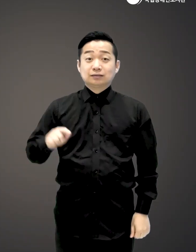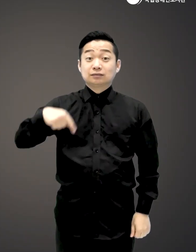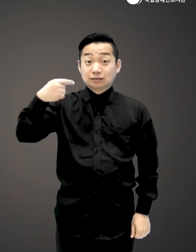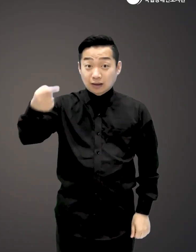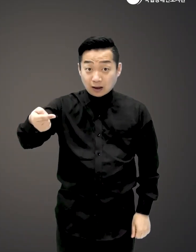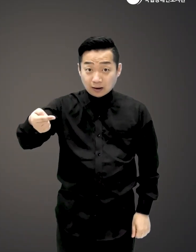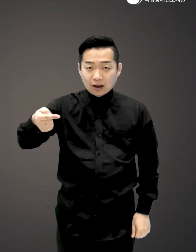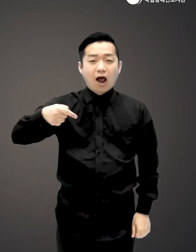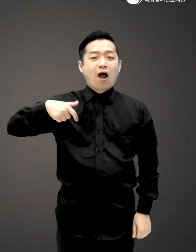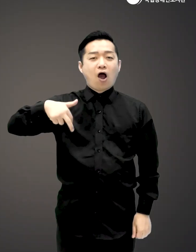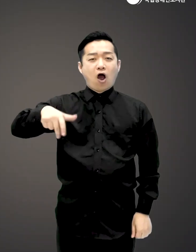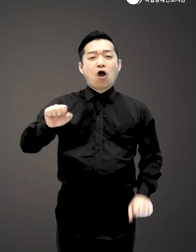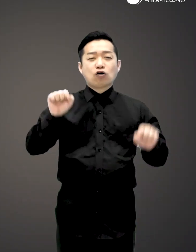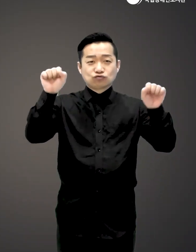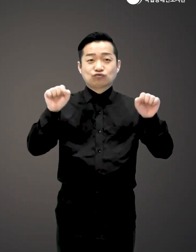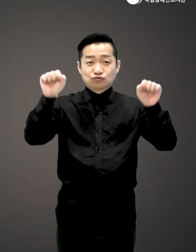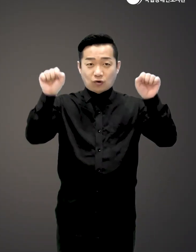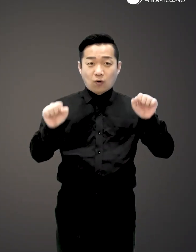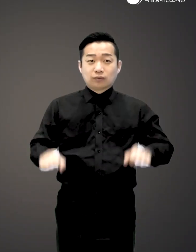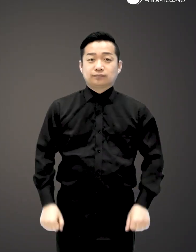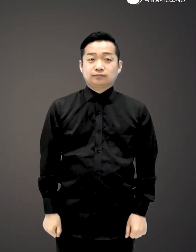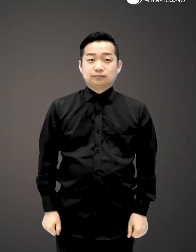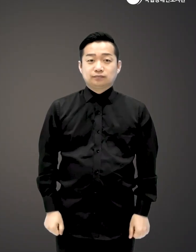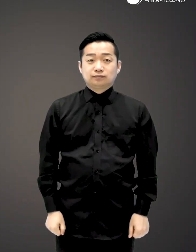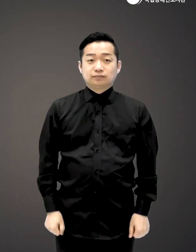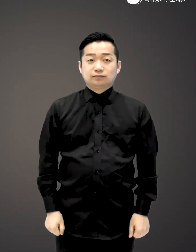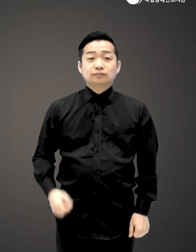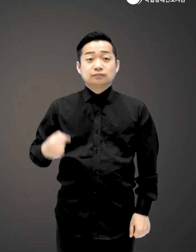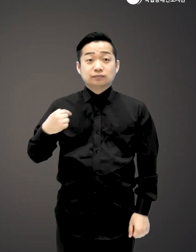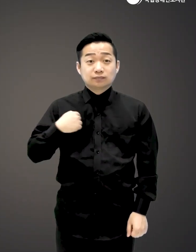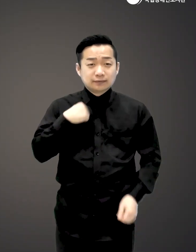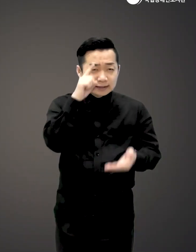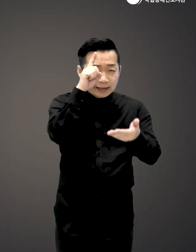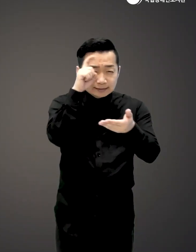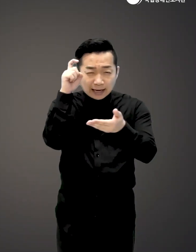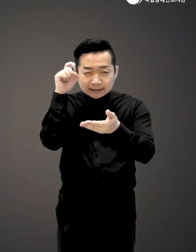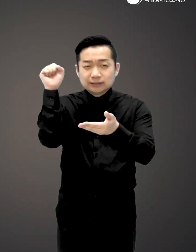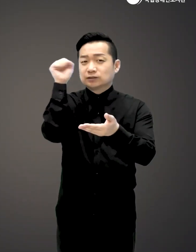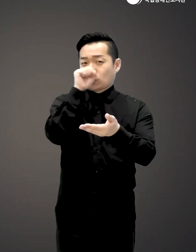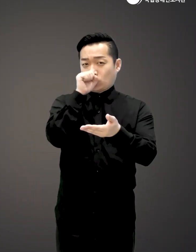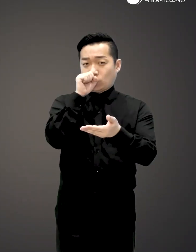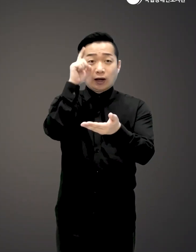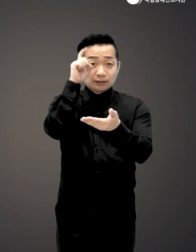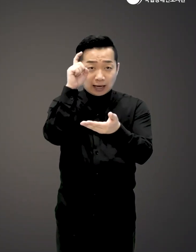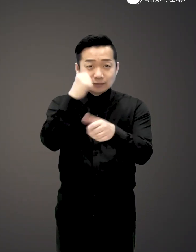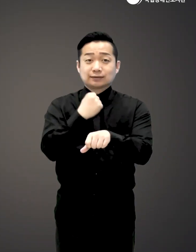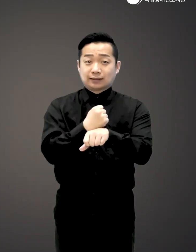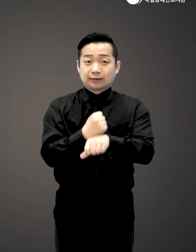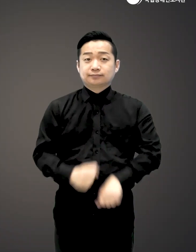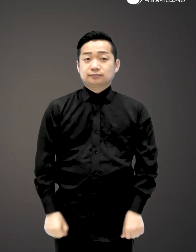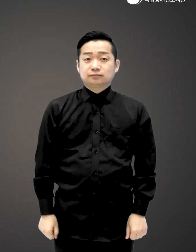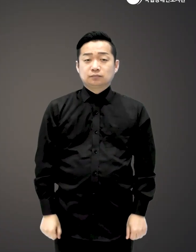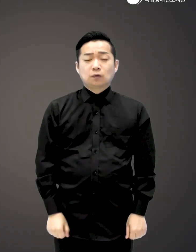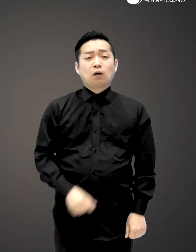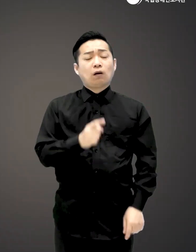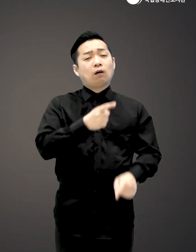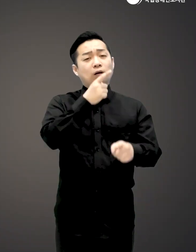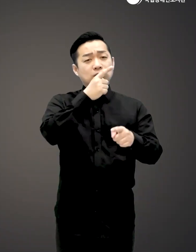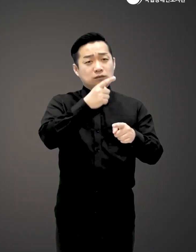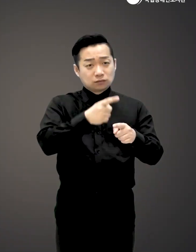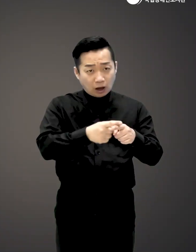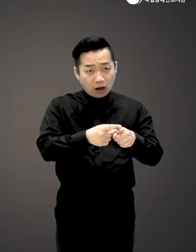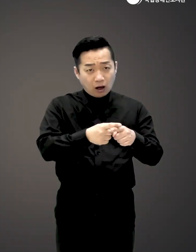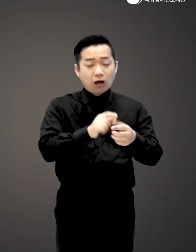그래서 걷기 운동도 하고 사진을 좋아하니까 사진도 찍고 그렇게